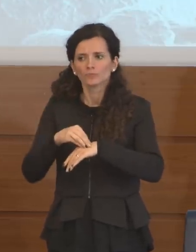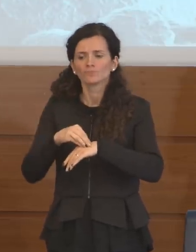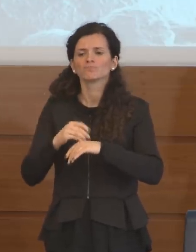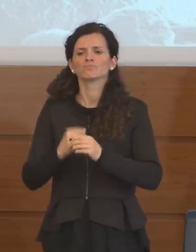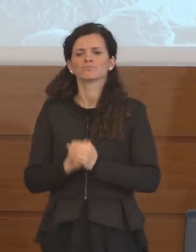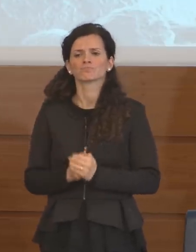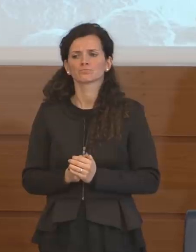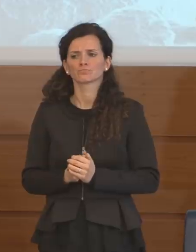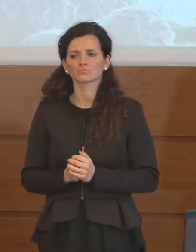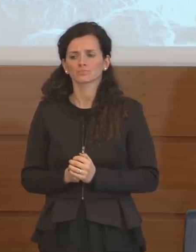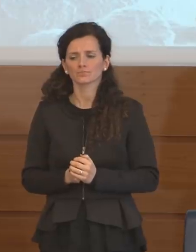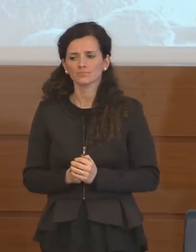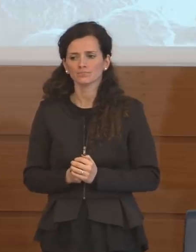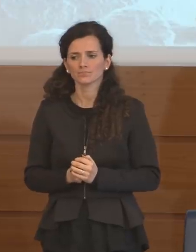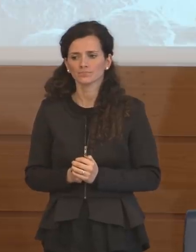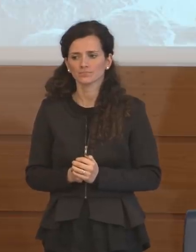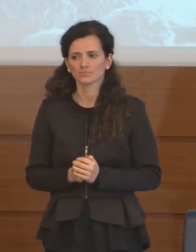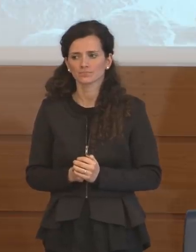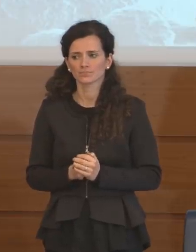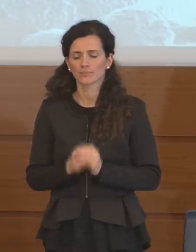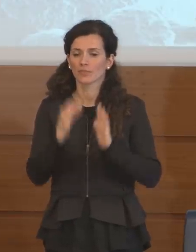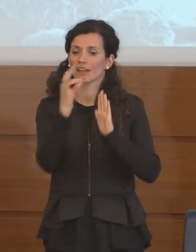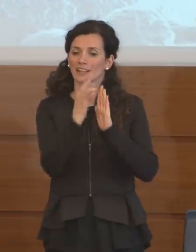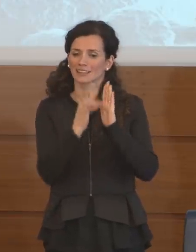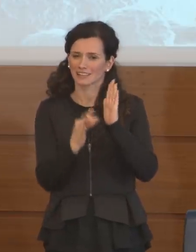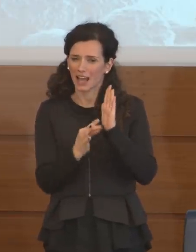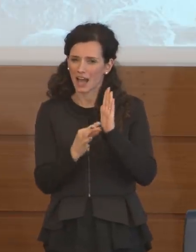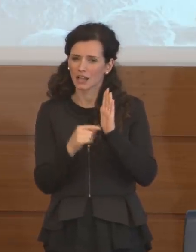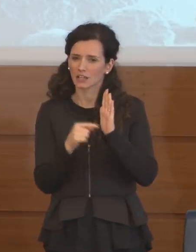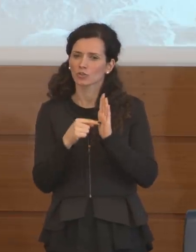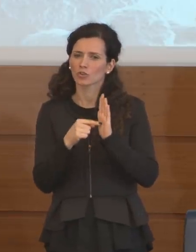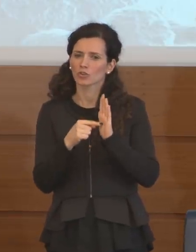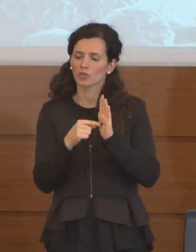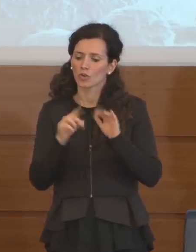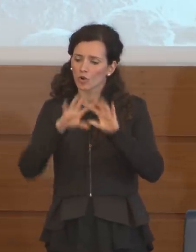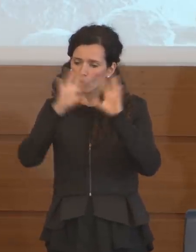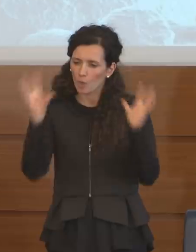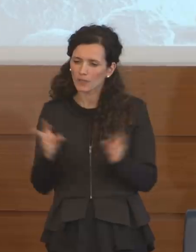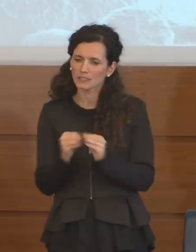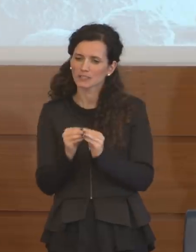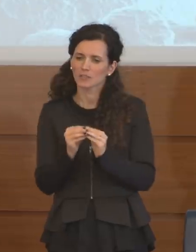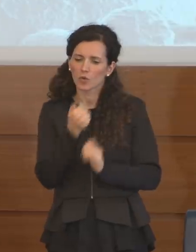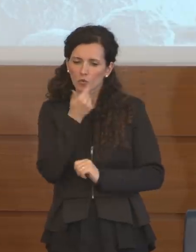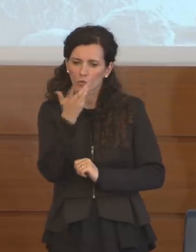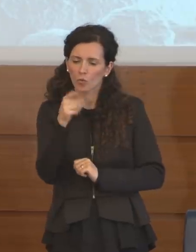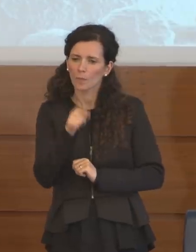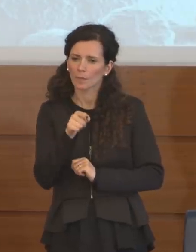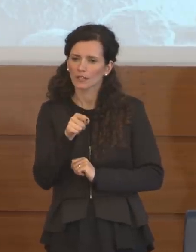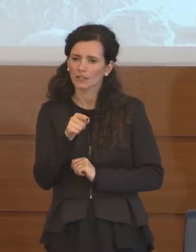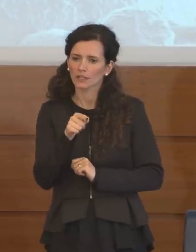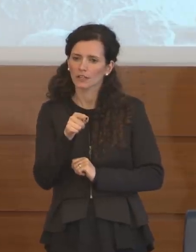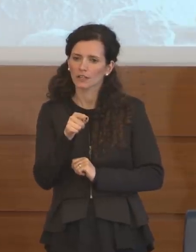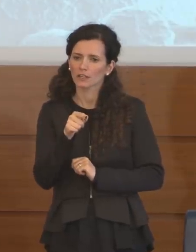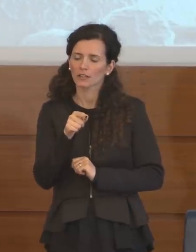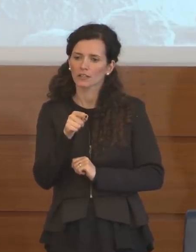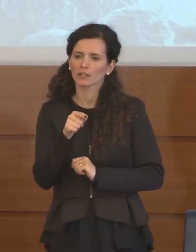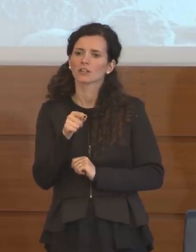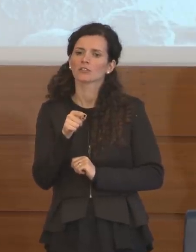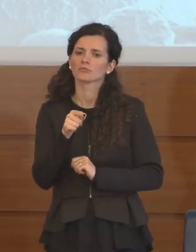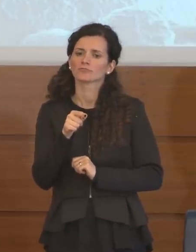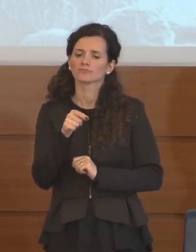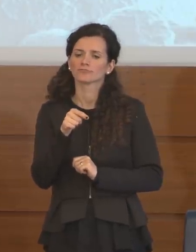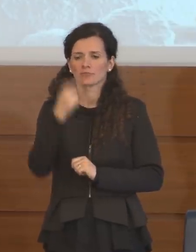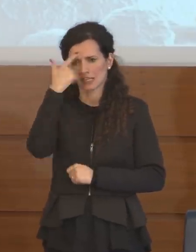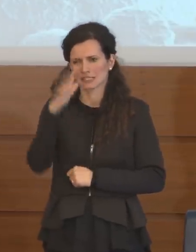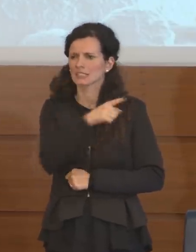è il dato complessivo delle risorse messe in campo. Come voi